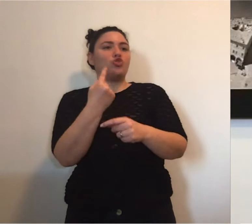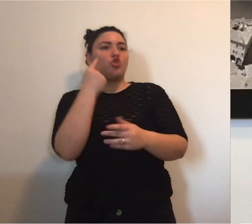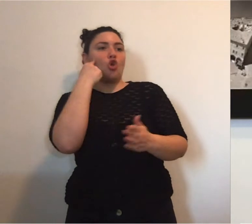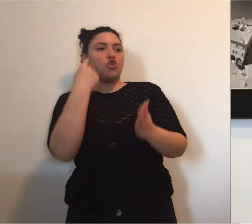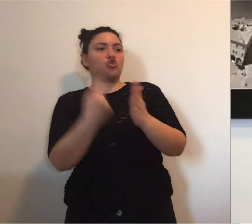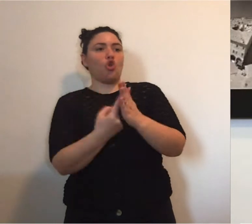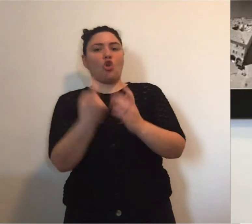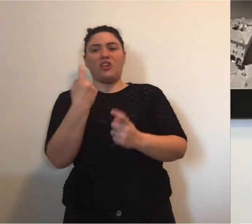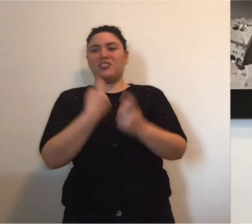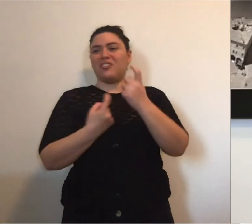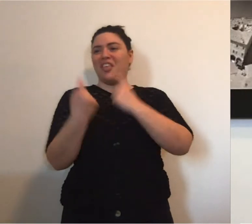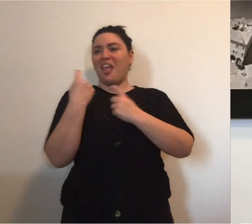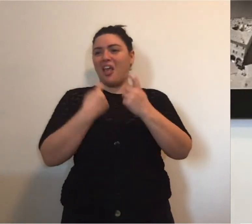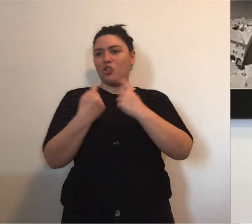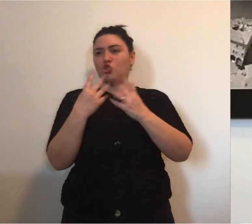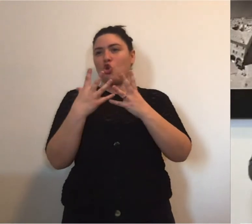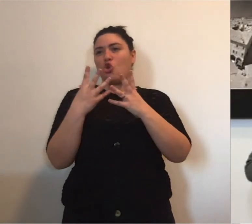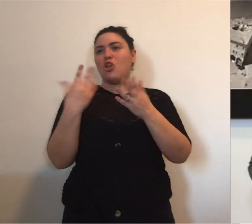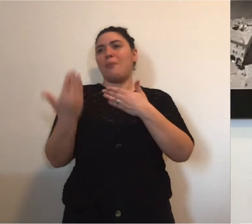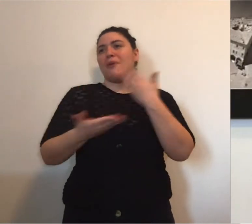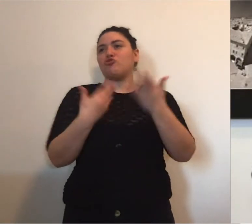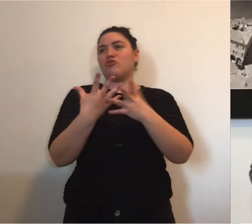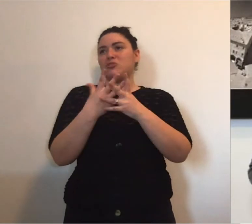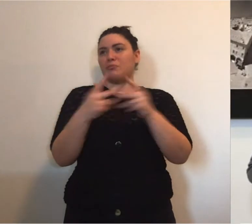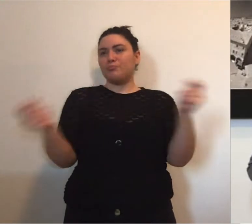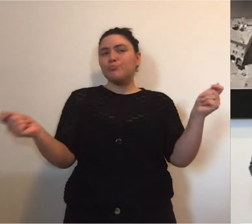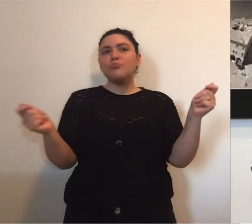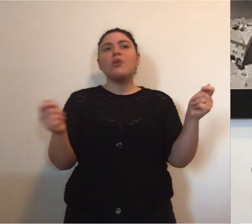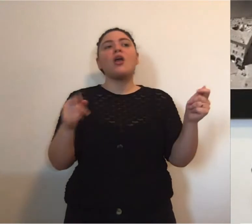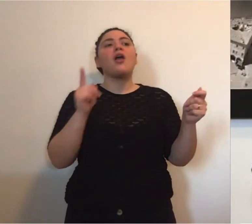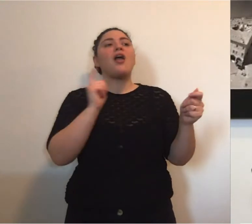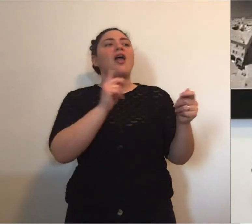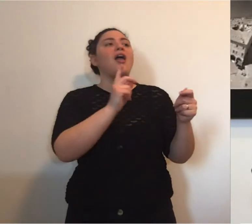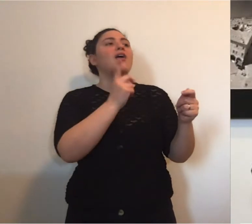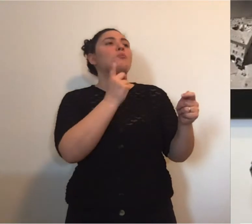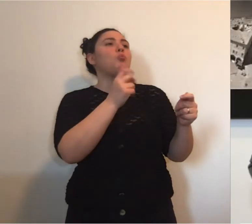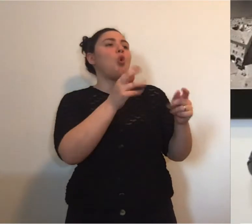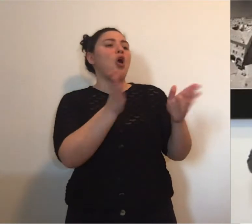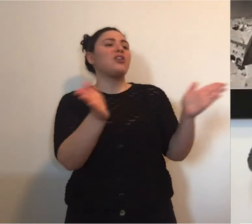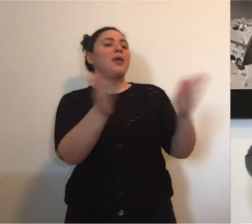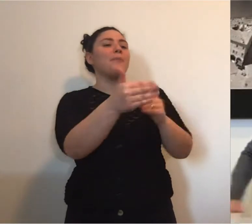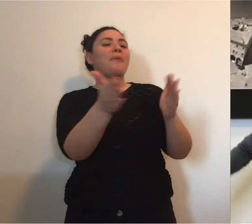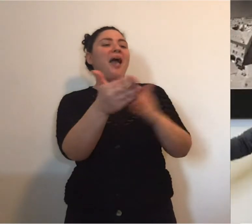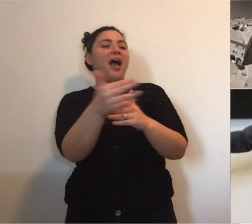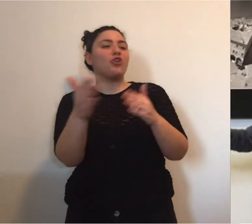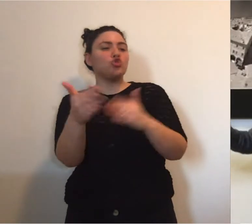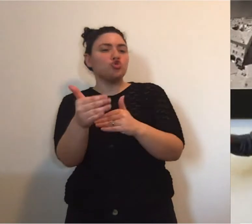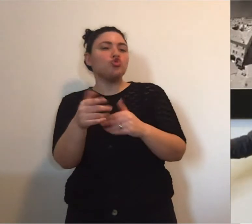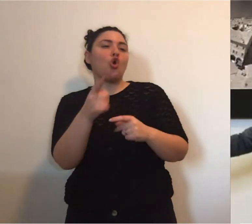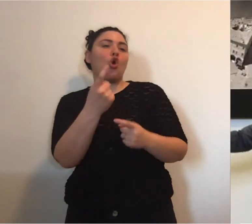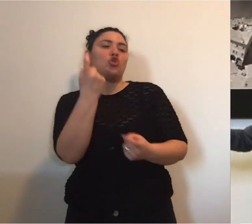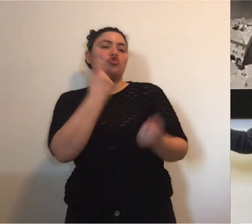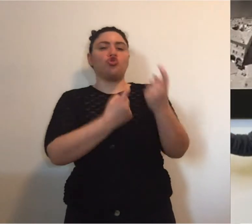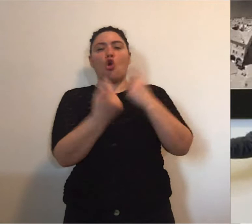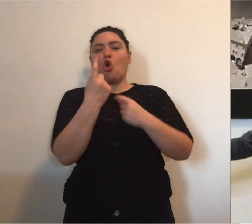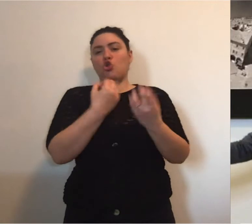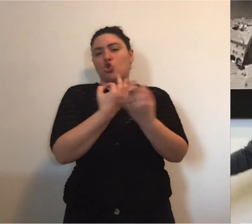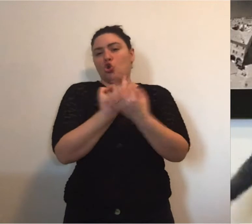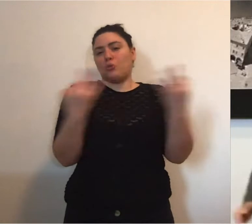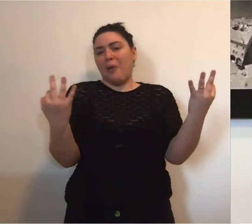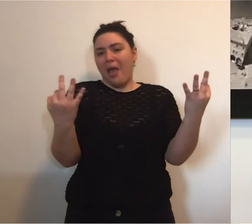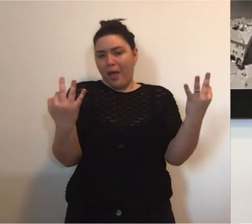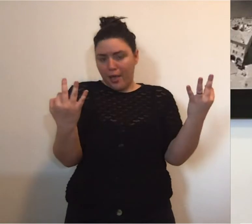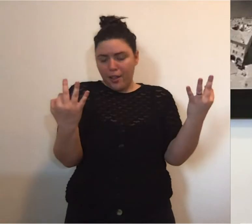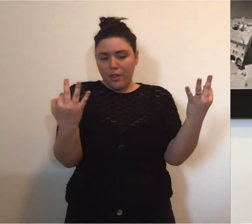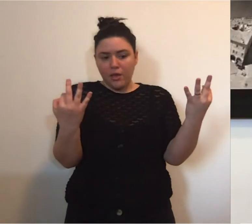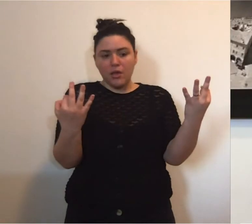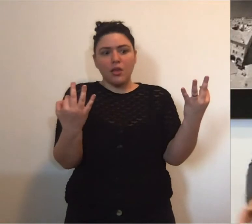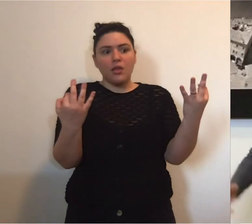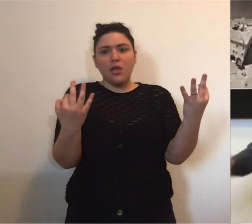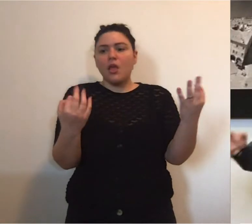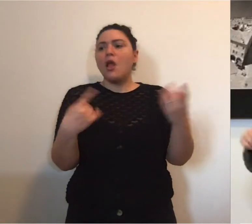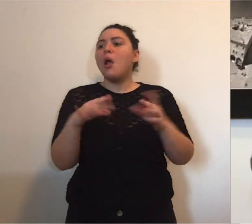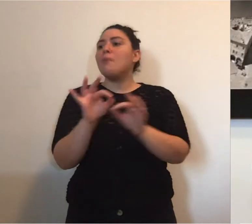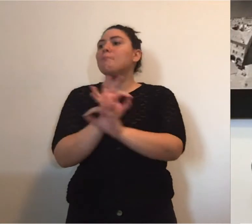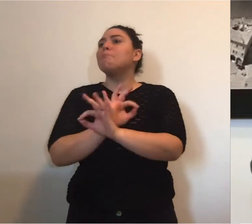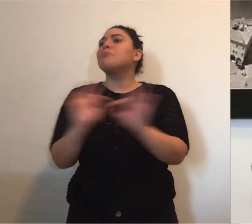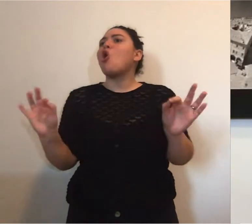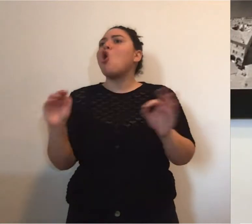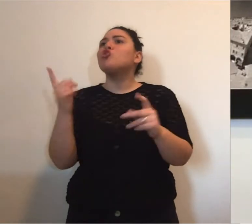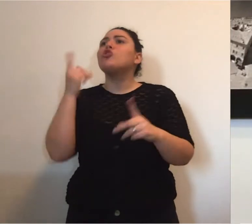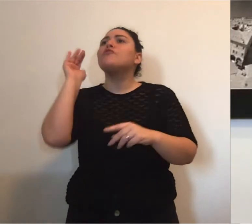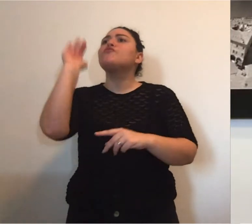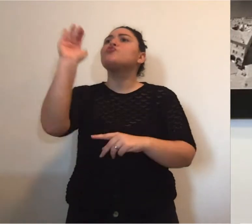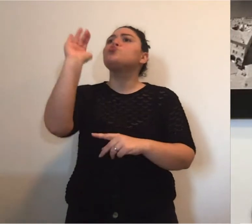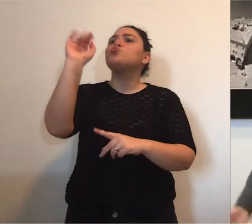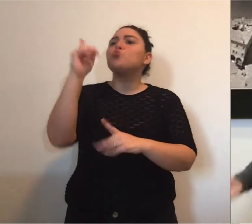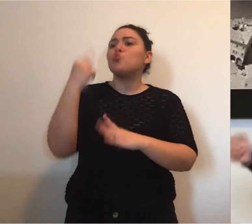intensive, ma un ritorno ai numeri precedenti perché ci mettiamo in condizione di avere un livello